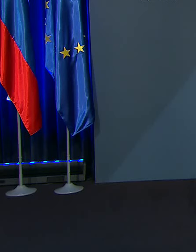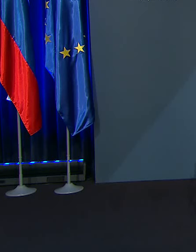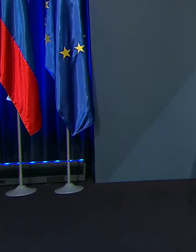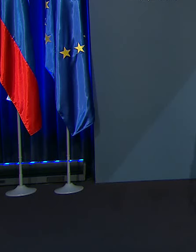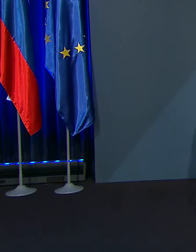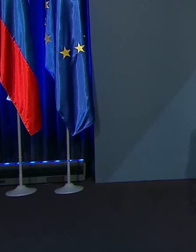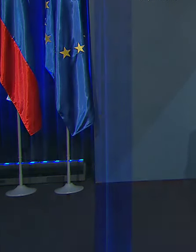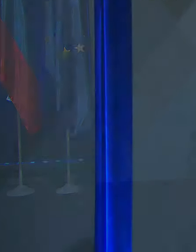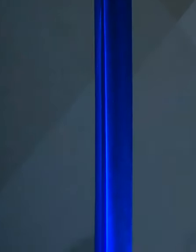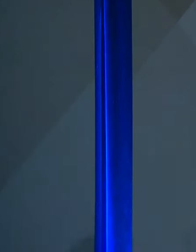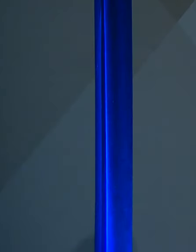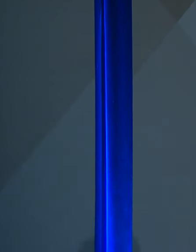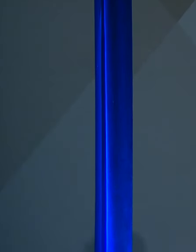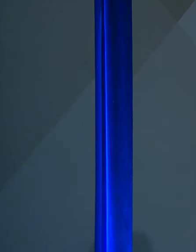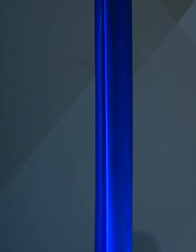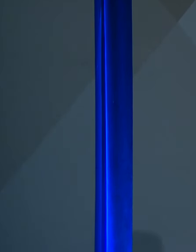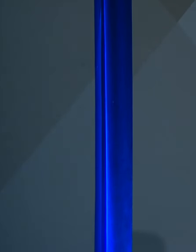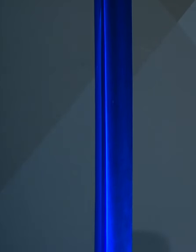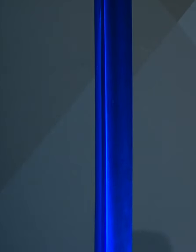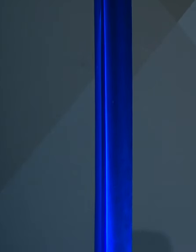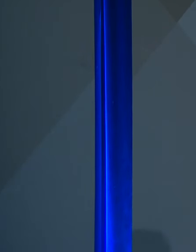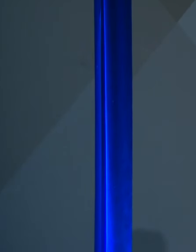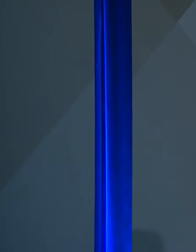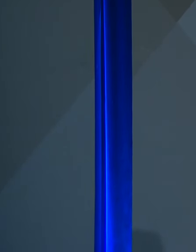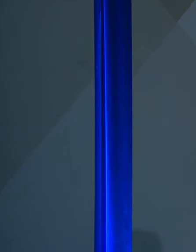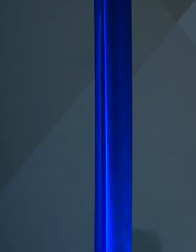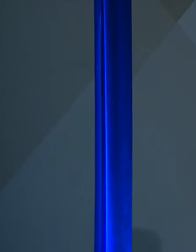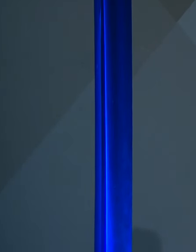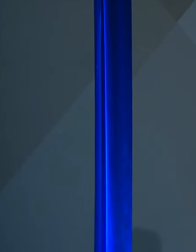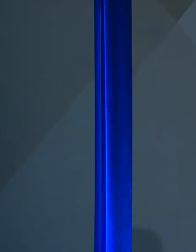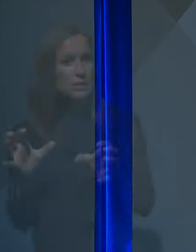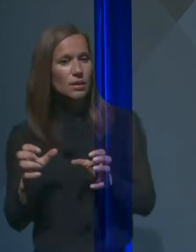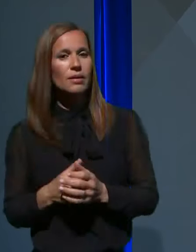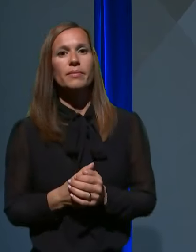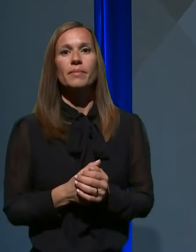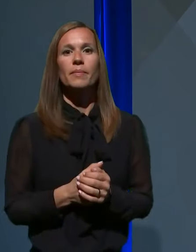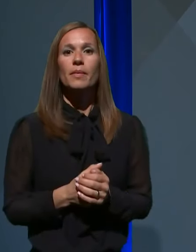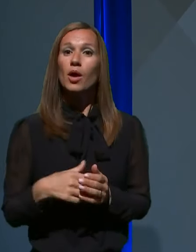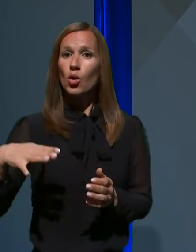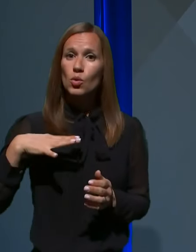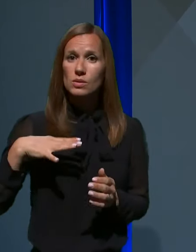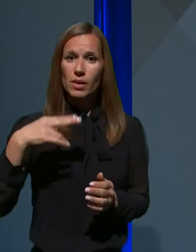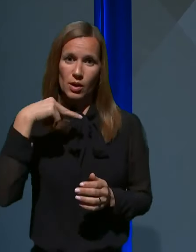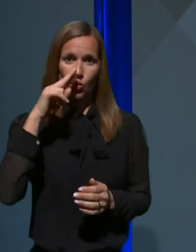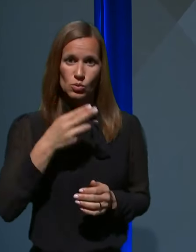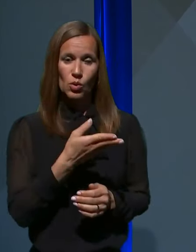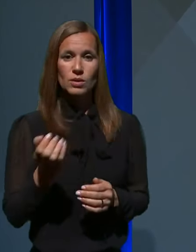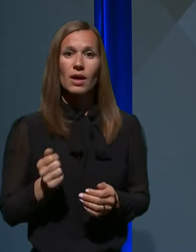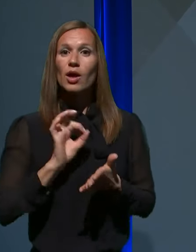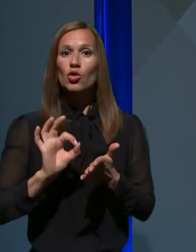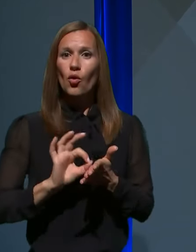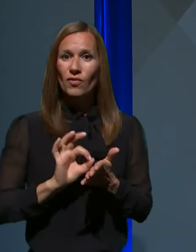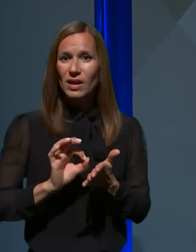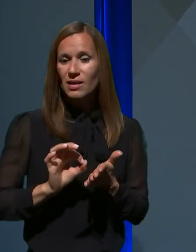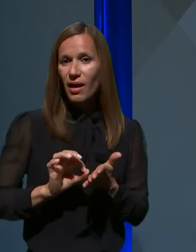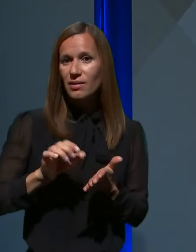Tomane gledalke in gledalci, poslušalke in poslušalci, gospe in gospodje, novinarje in novinarki v